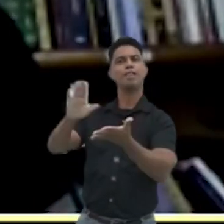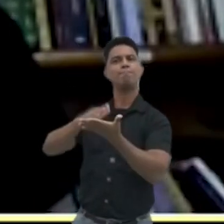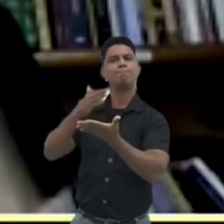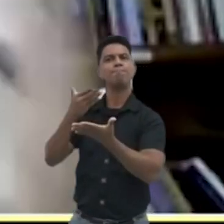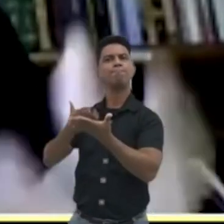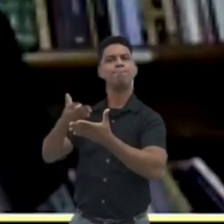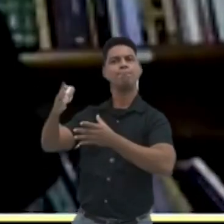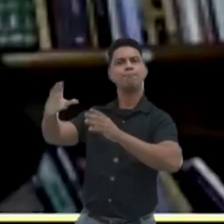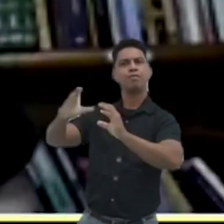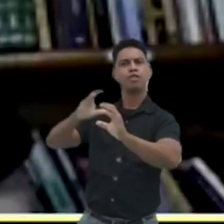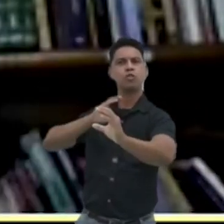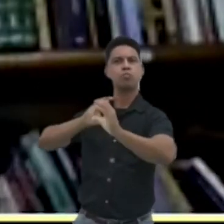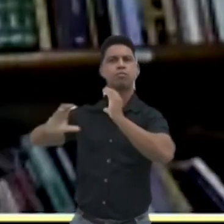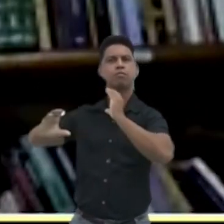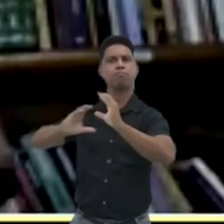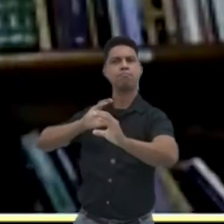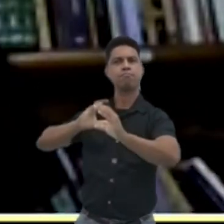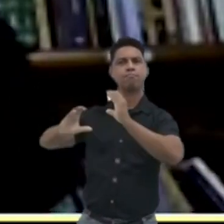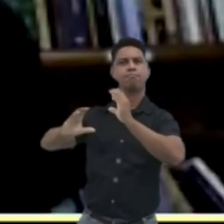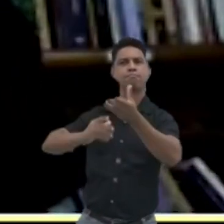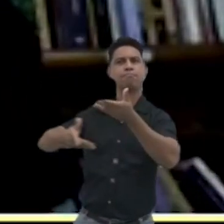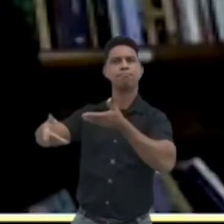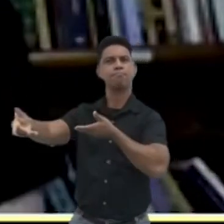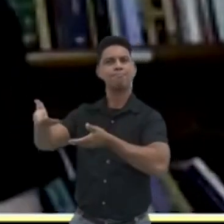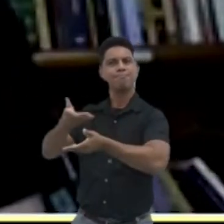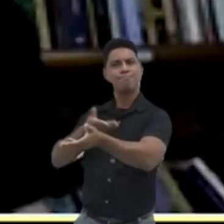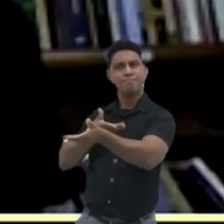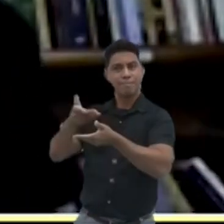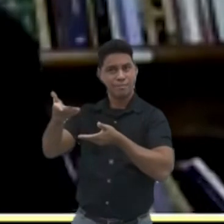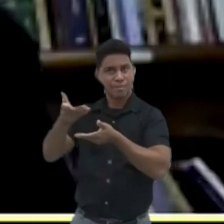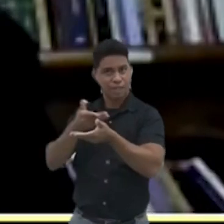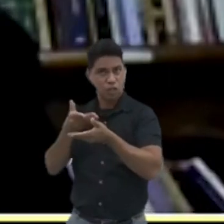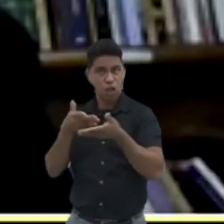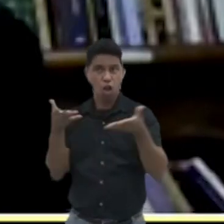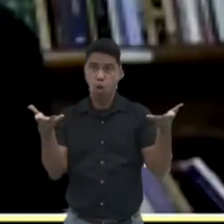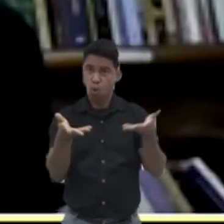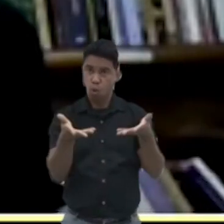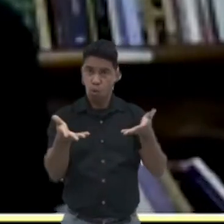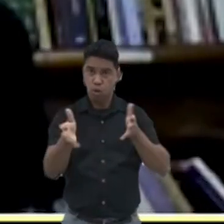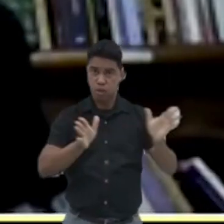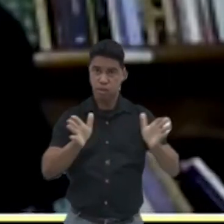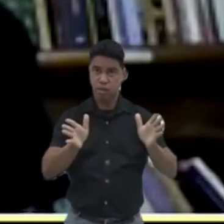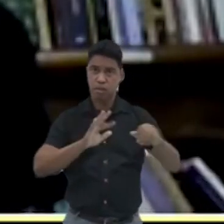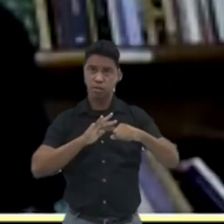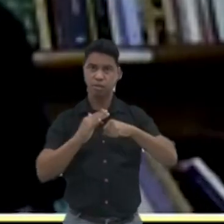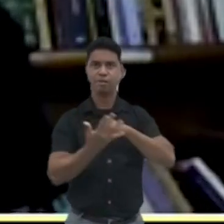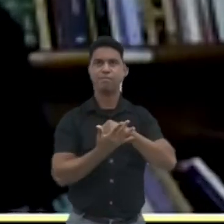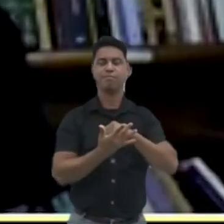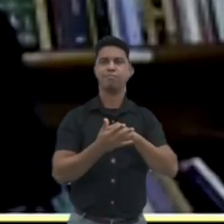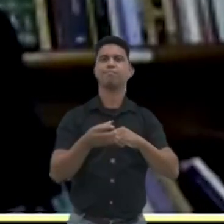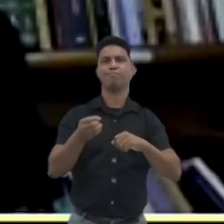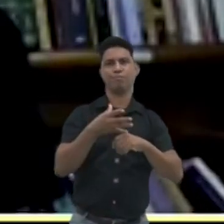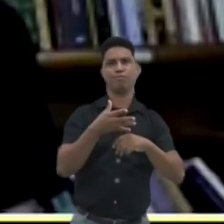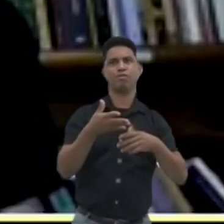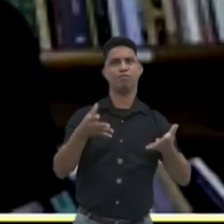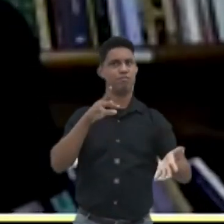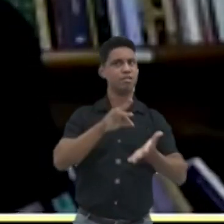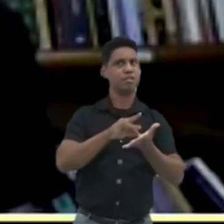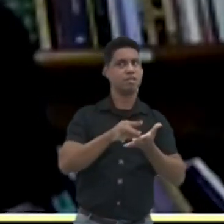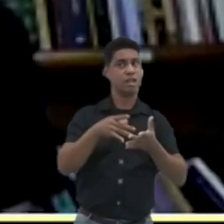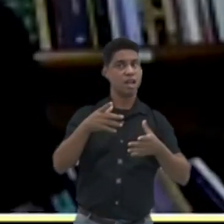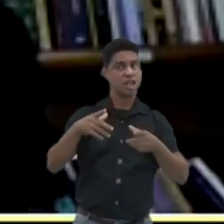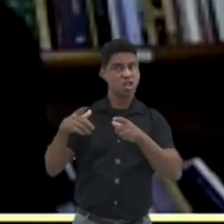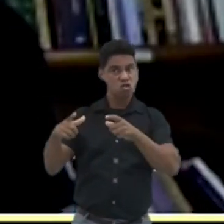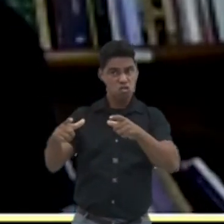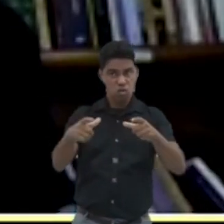Hoje, com a pandemia, nós tivemos uma nova realidade. Então, ainda que um órgão público tenha